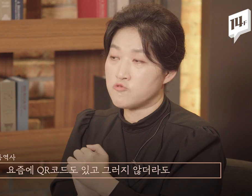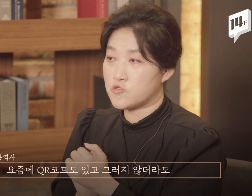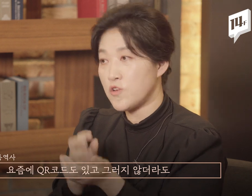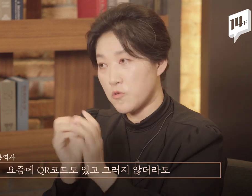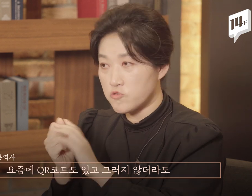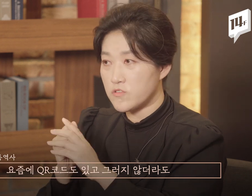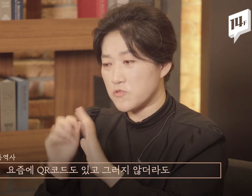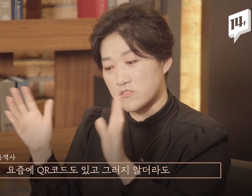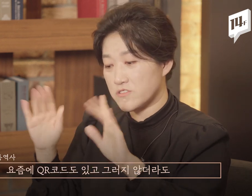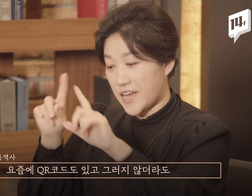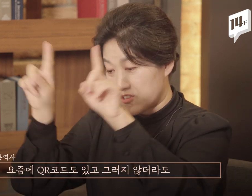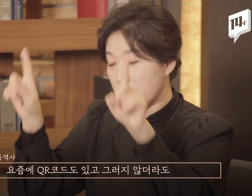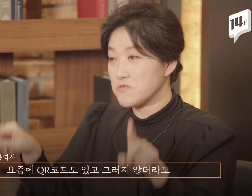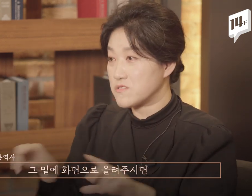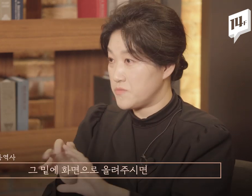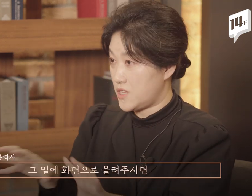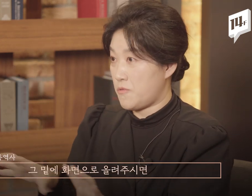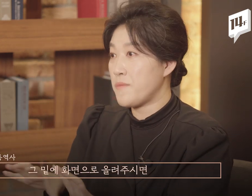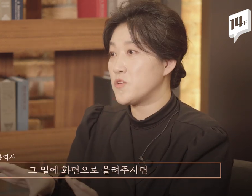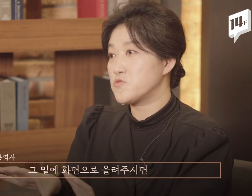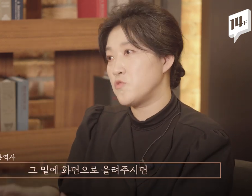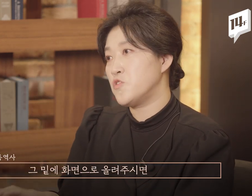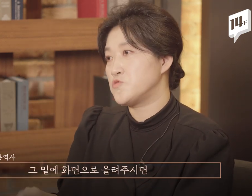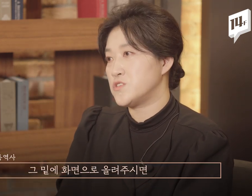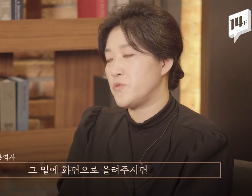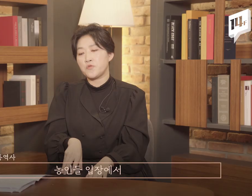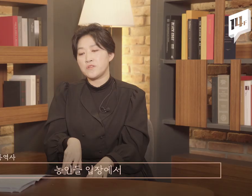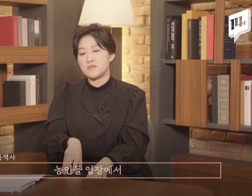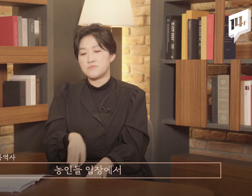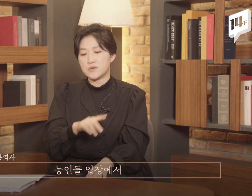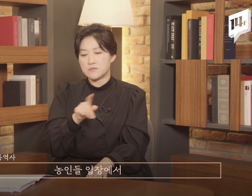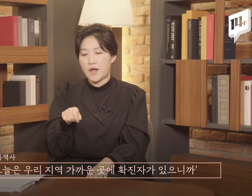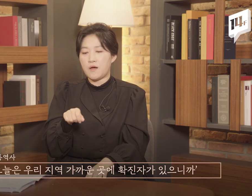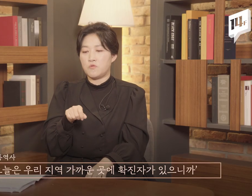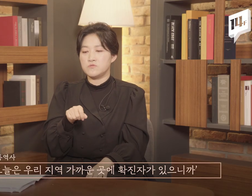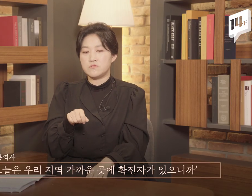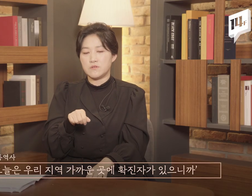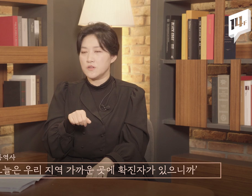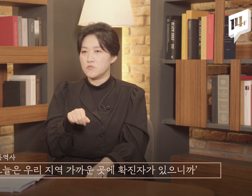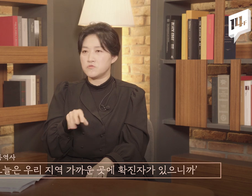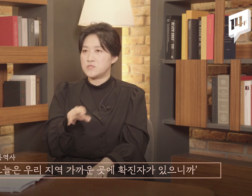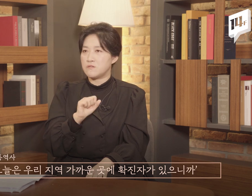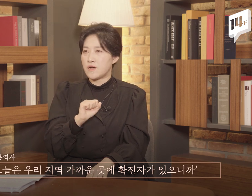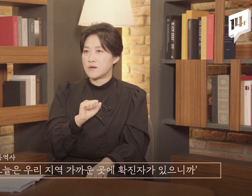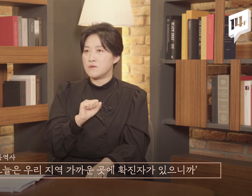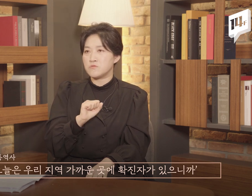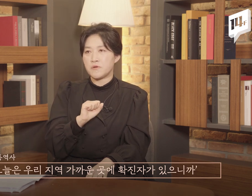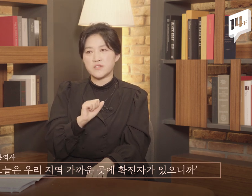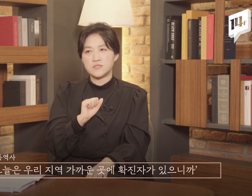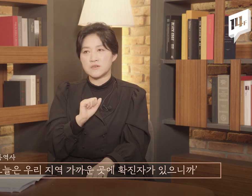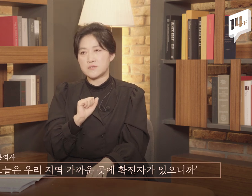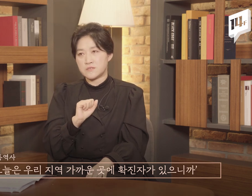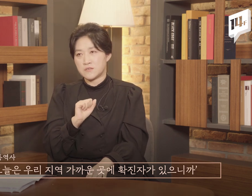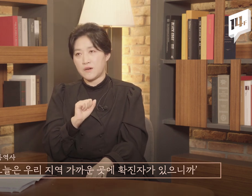QR코드도 있고 그러지 않더라도 그 밑에 화면으로 올려주시면 농인들 입장에서 오늘은 우리 지역 가까운 곳에 확진자가 있으니까